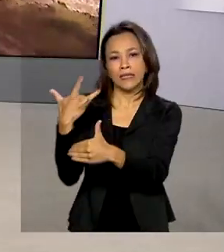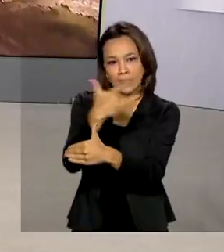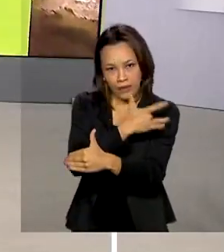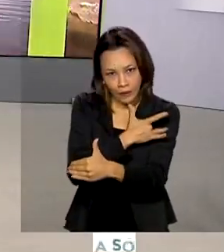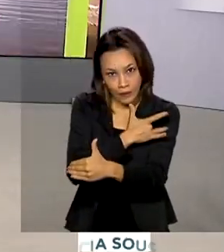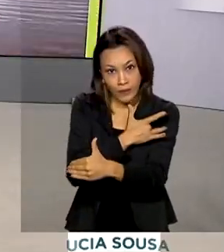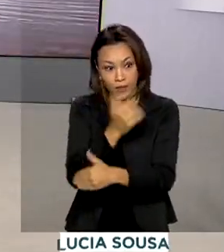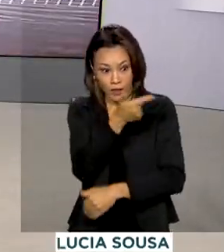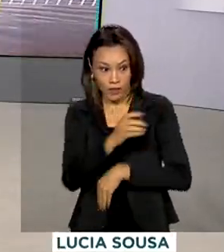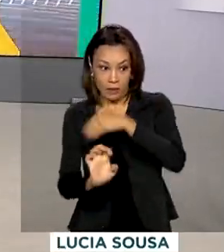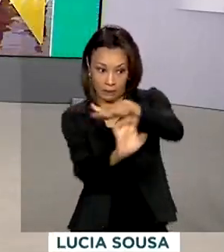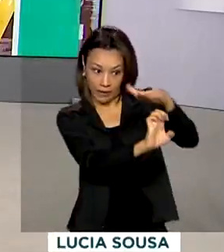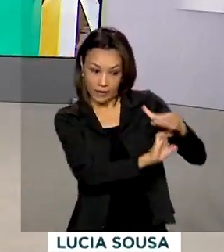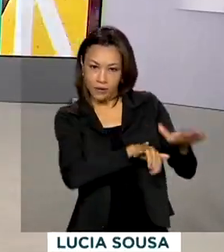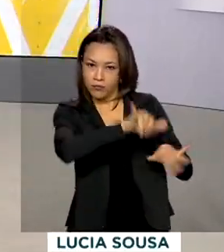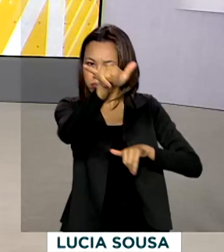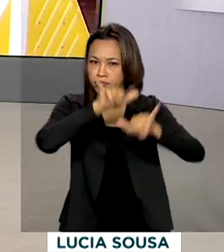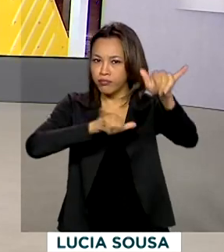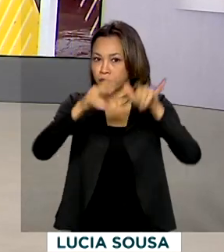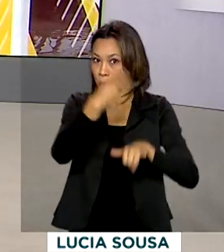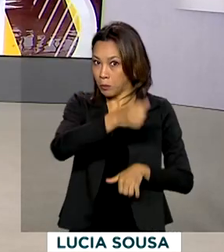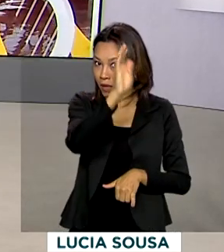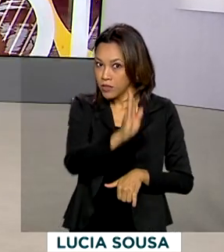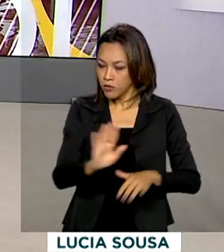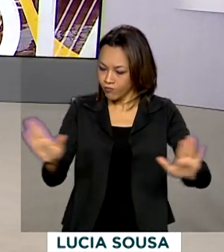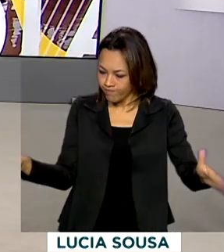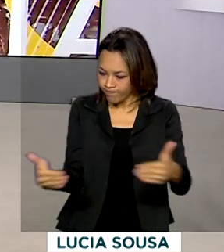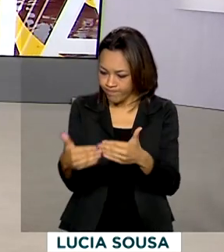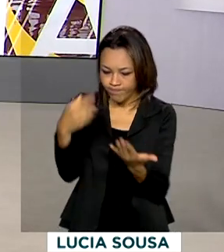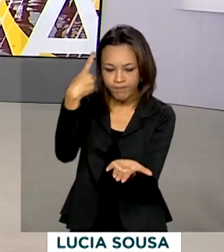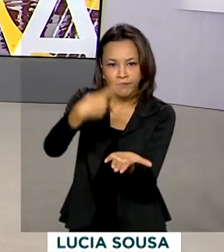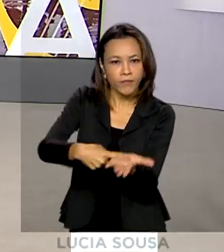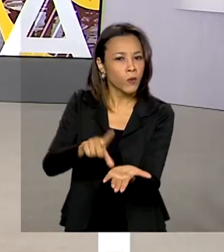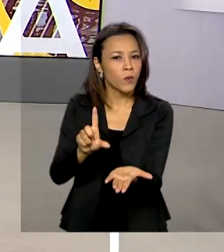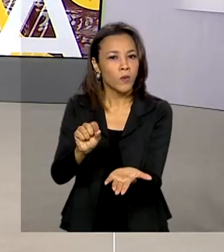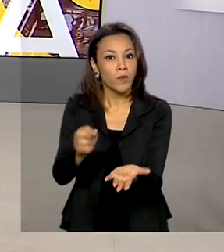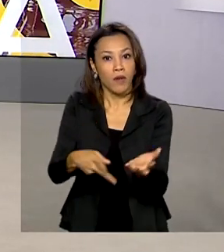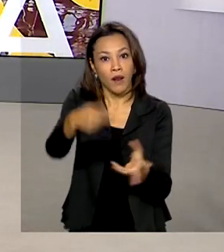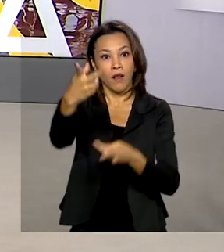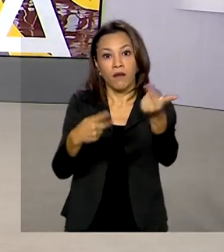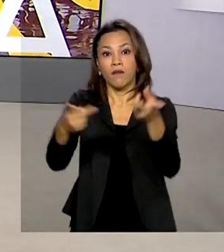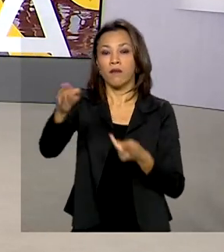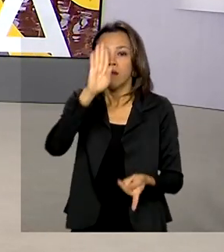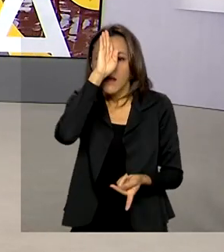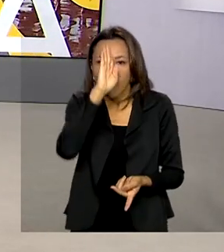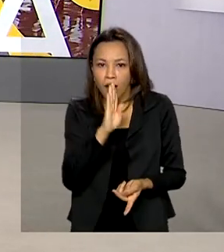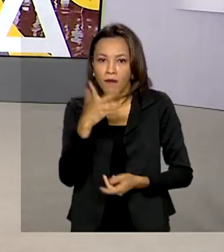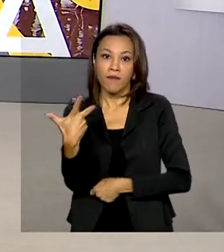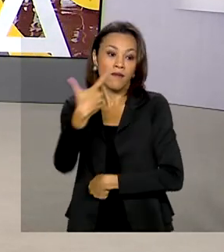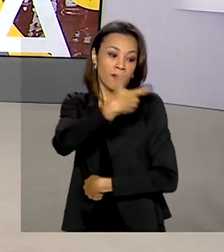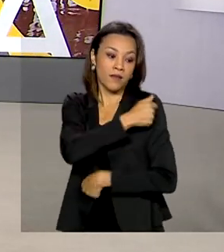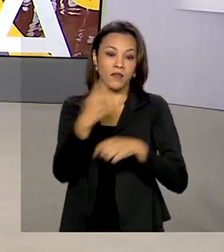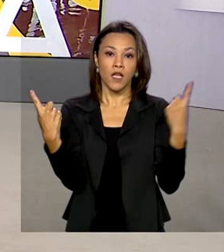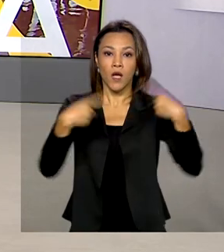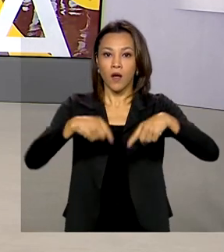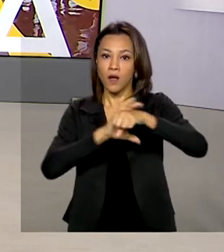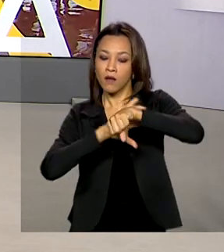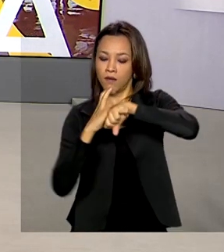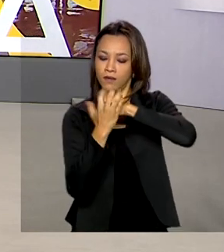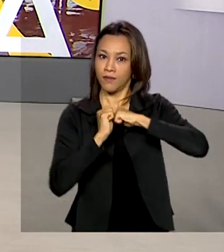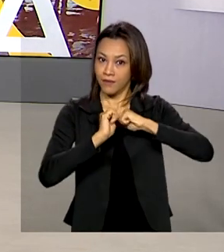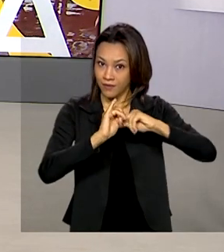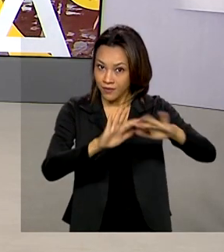e empresas aéreas brasileiras fecharam um acordo para transportar de graça as vacinas contra a Covid-19.